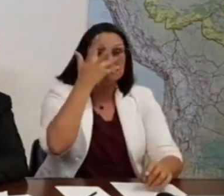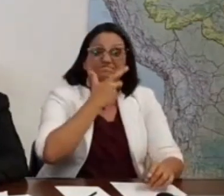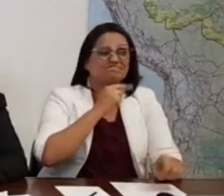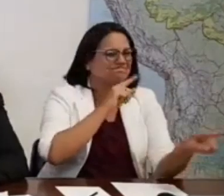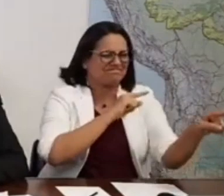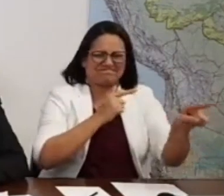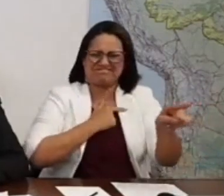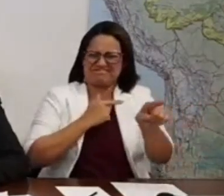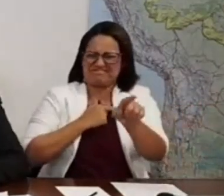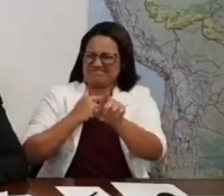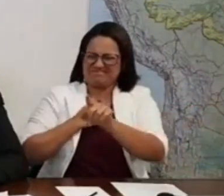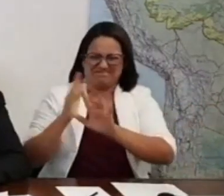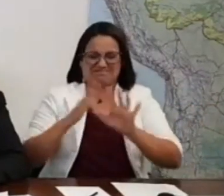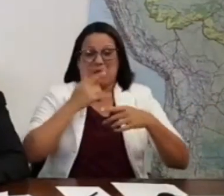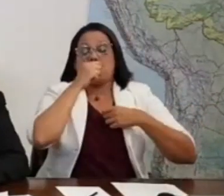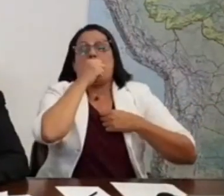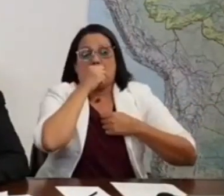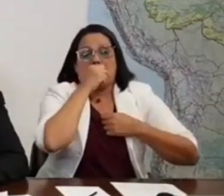feia aí, pô. O porta-voz é bonito?